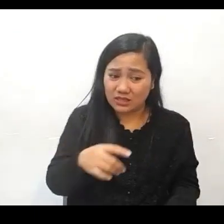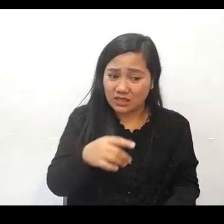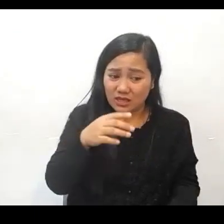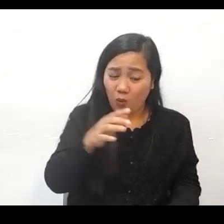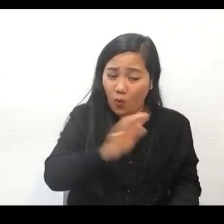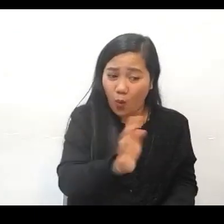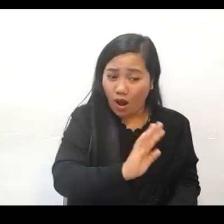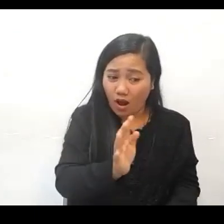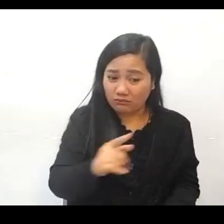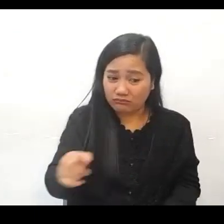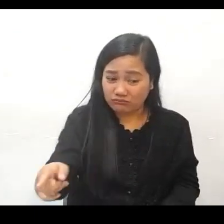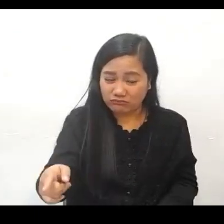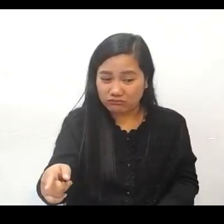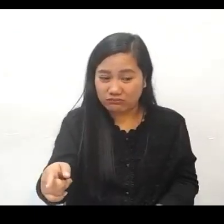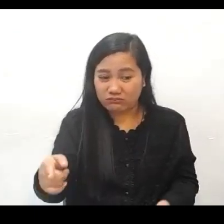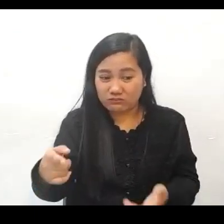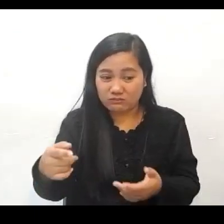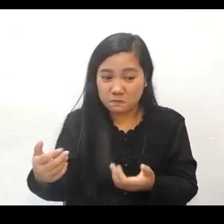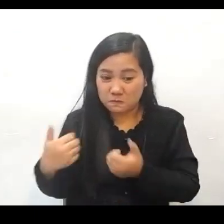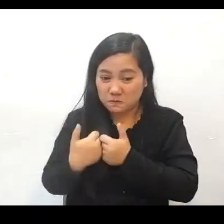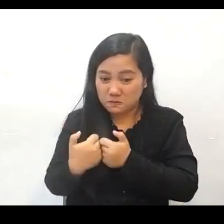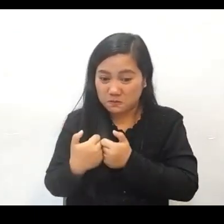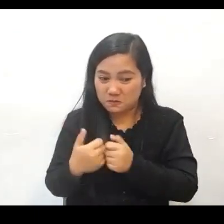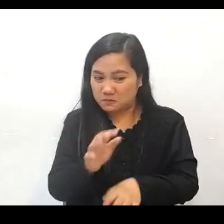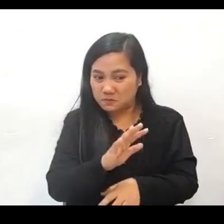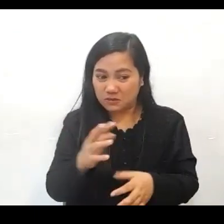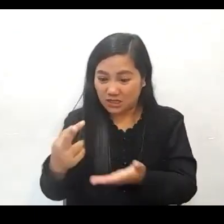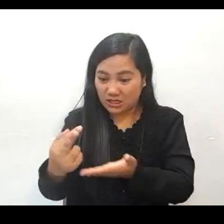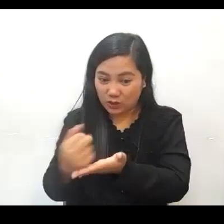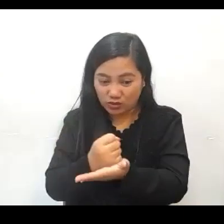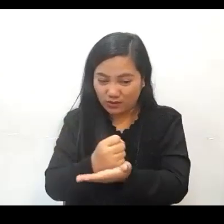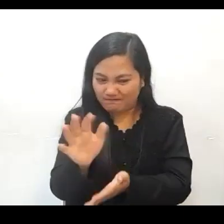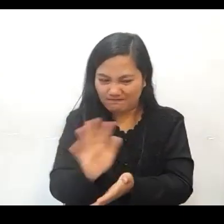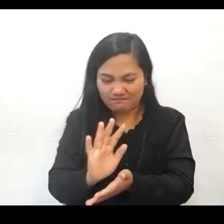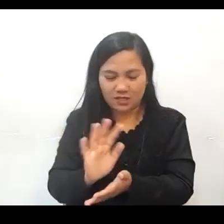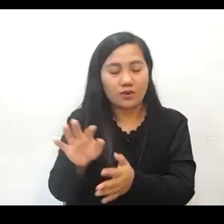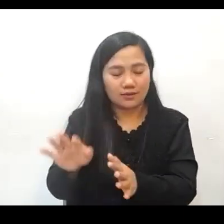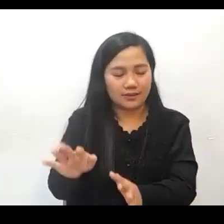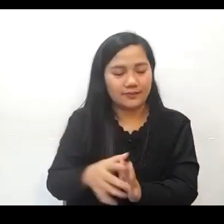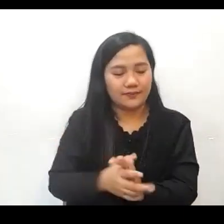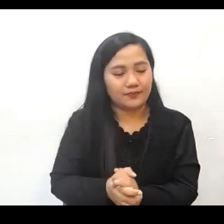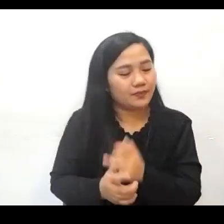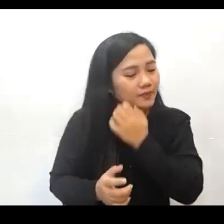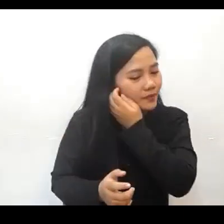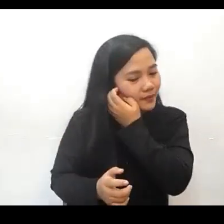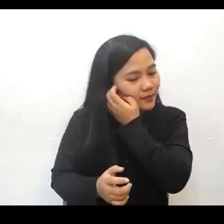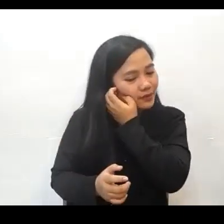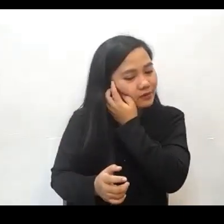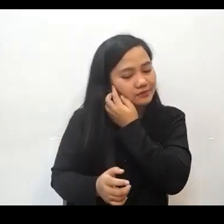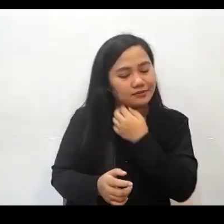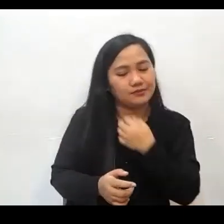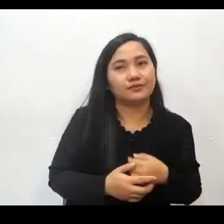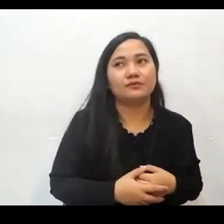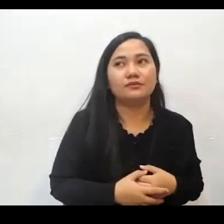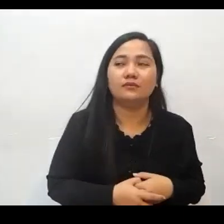to observe whether he really gets salvation or not Kaya nga inobserbahan namin siya at sinabihan namin yung sister na huwag makipag relasyon sa kanya ng